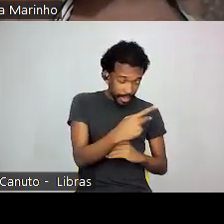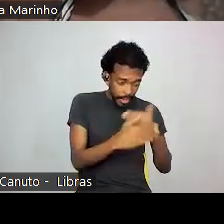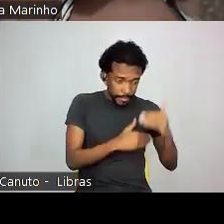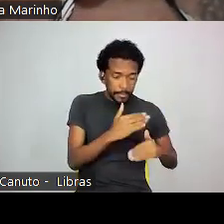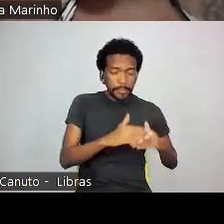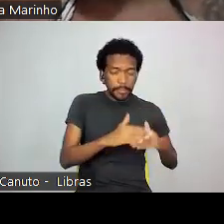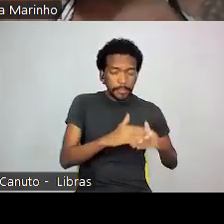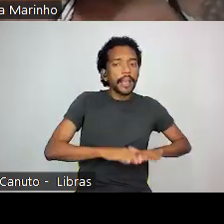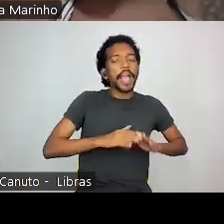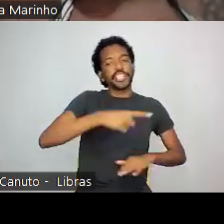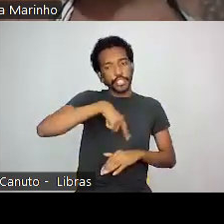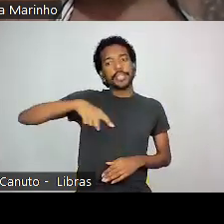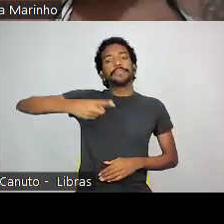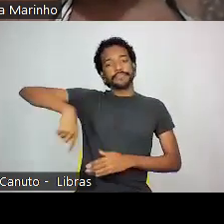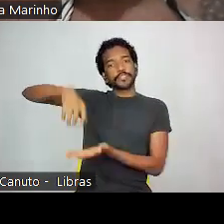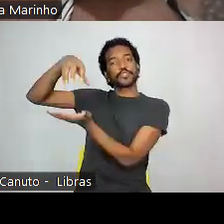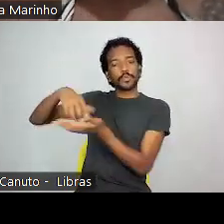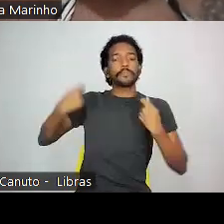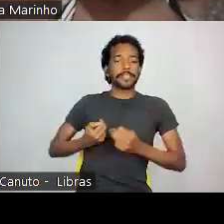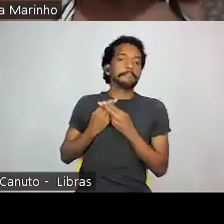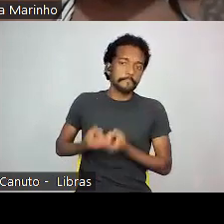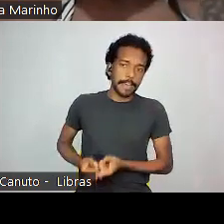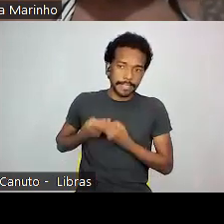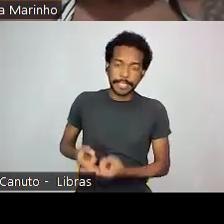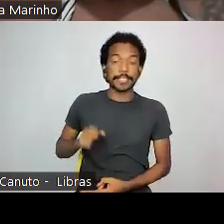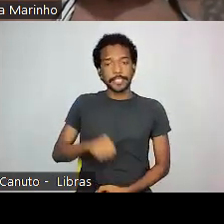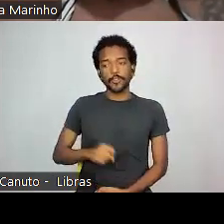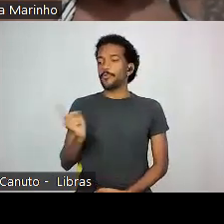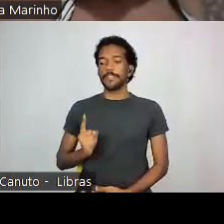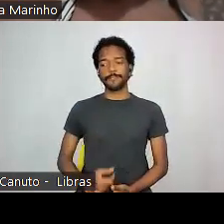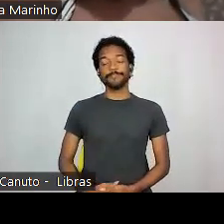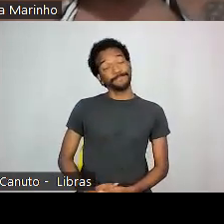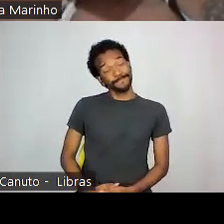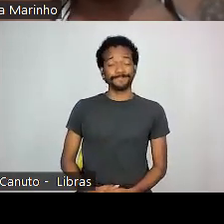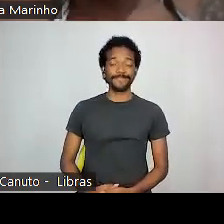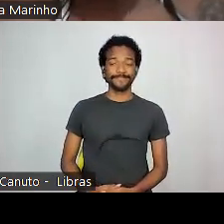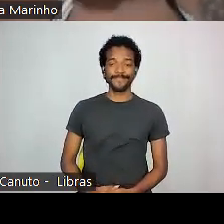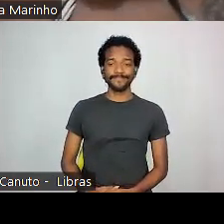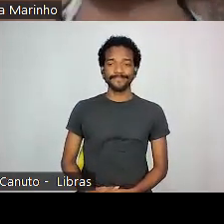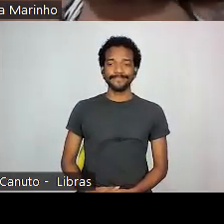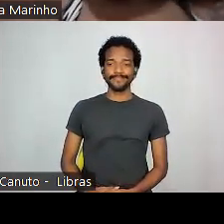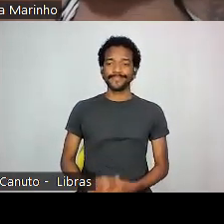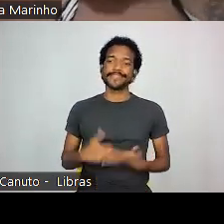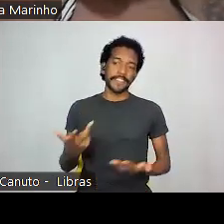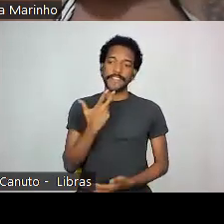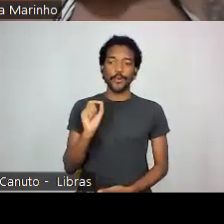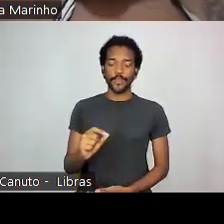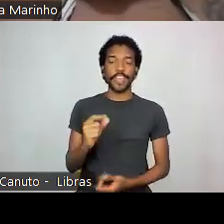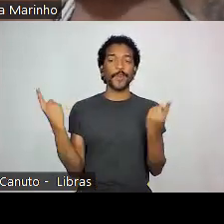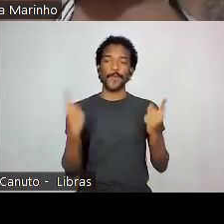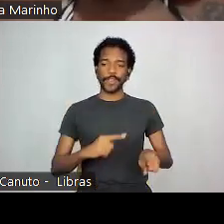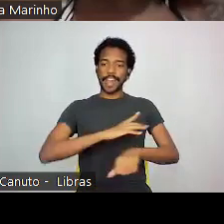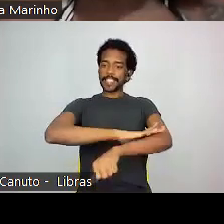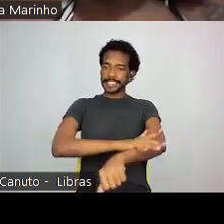lento e cabe à institucionalidade ter paciência ou não. E aí vai se dizer antirracista